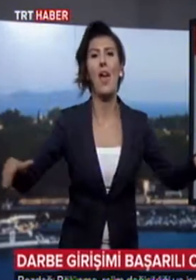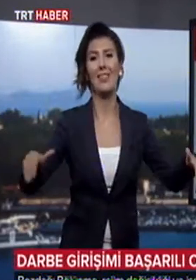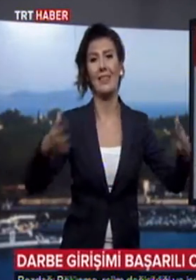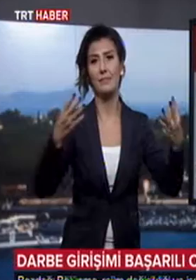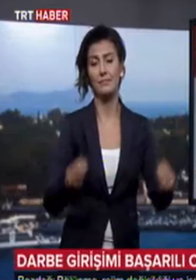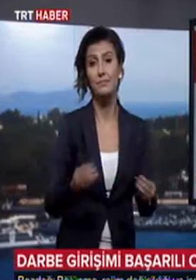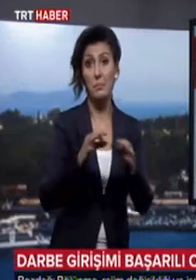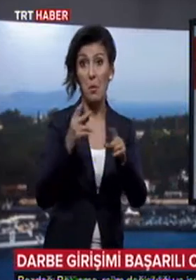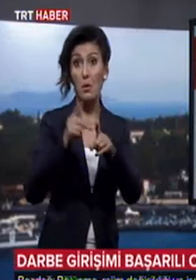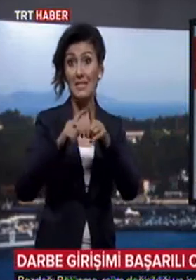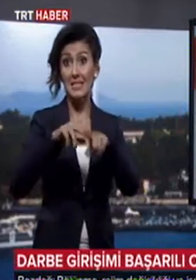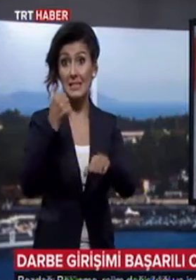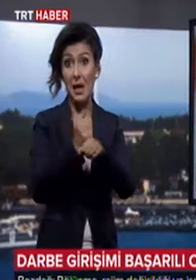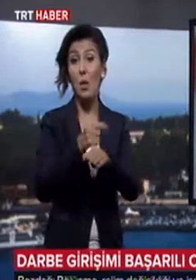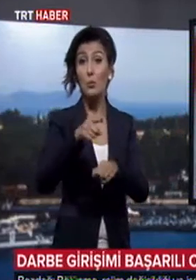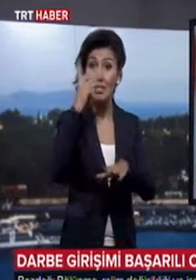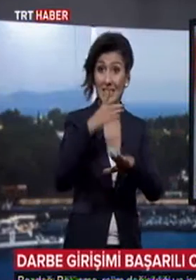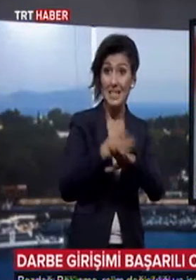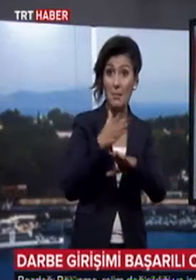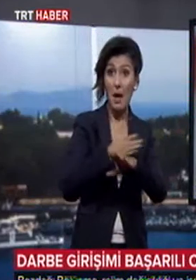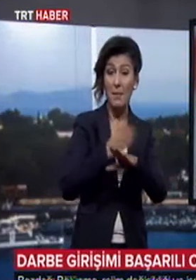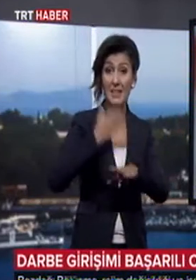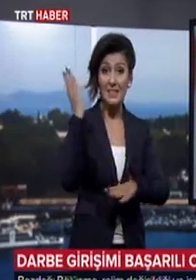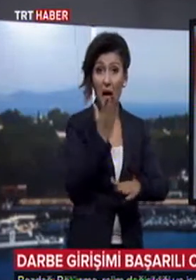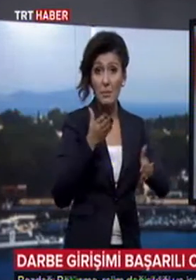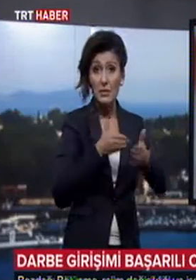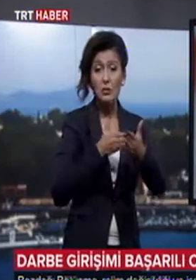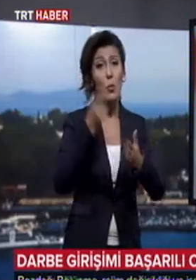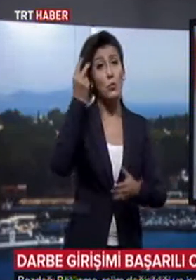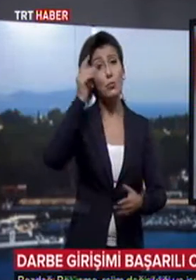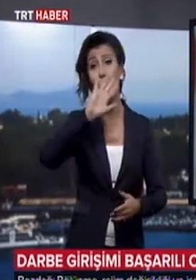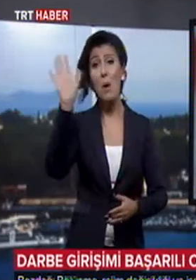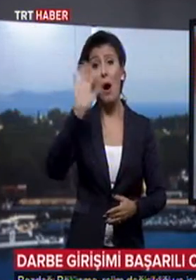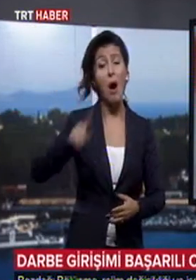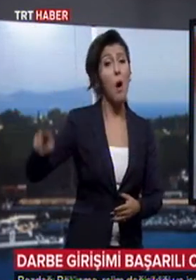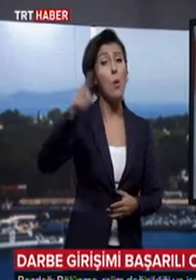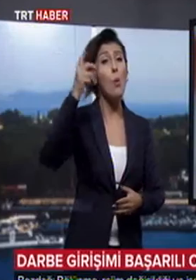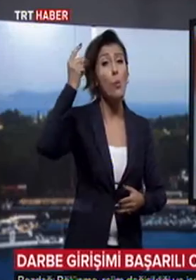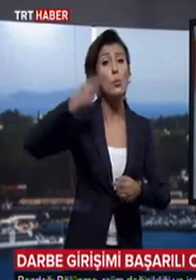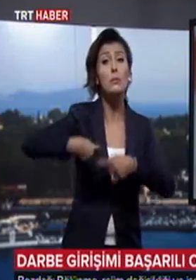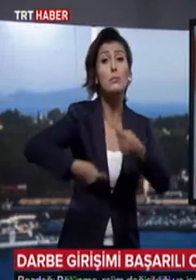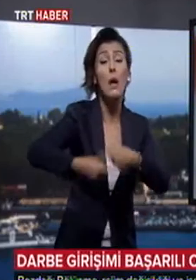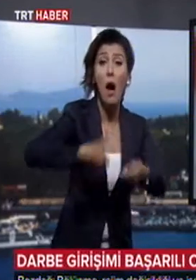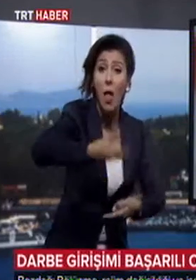Bakan Bozdağ, işte bu sebeplerle darbe teşebbüsünün unutulmaması ve unutturulmaması çağrısında bulundu.